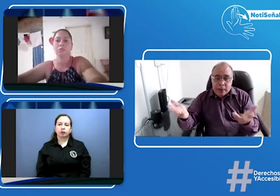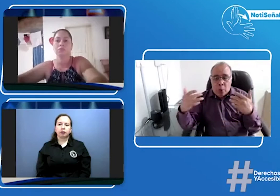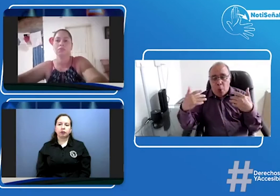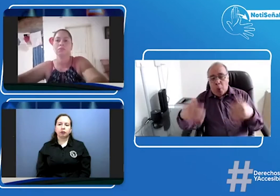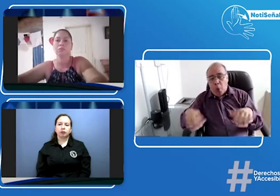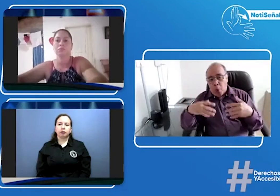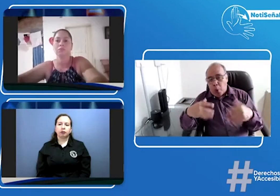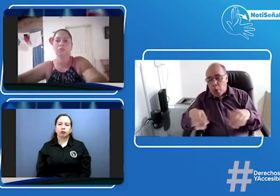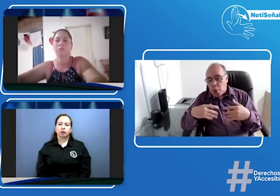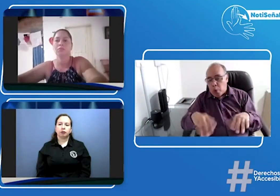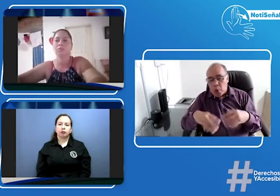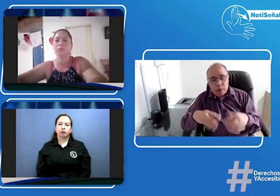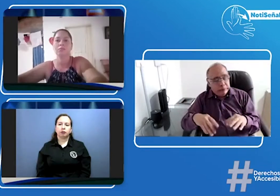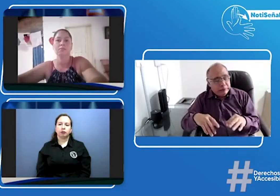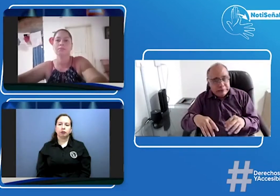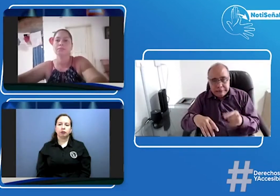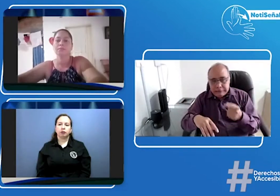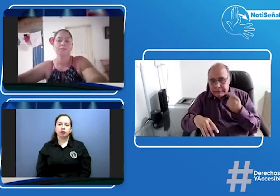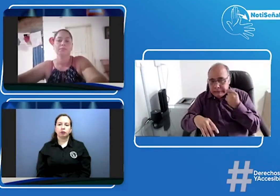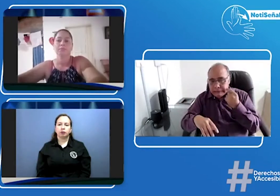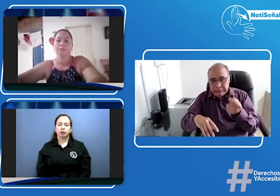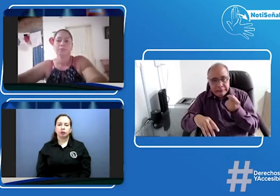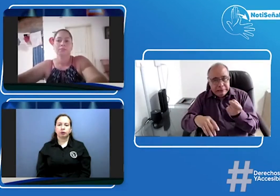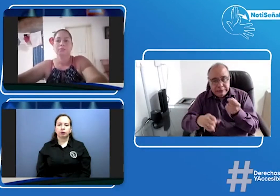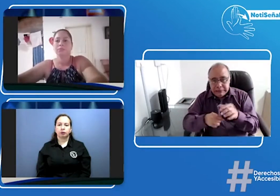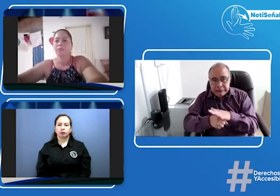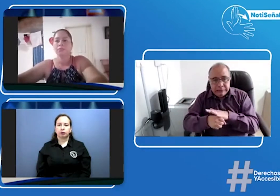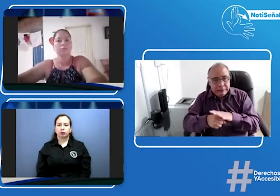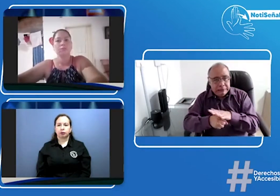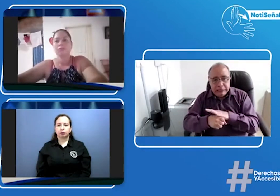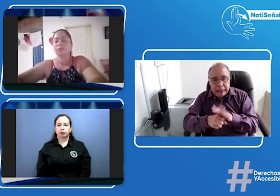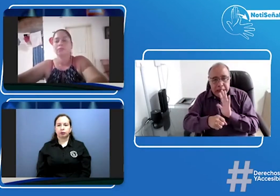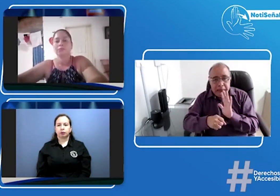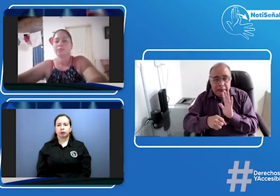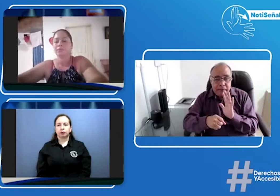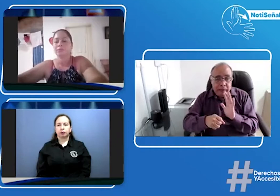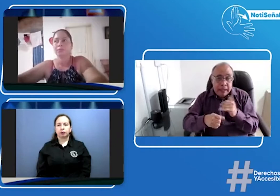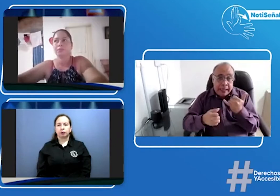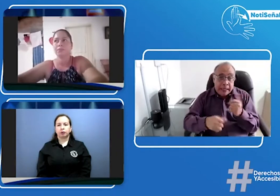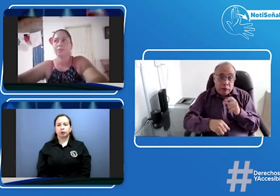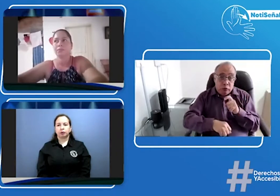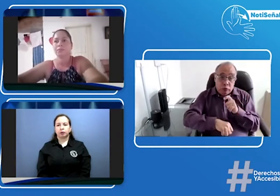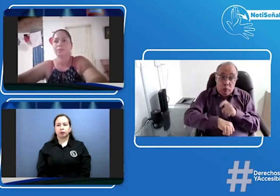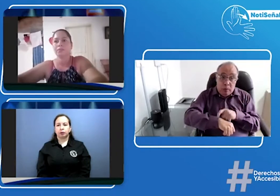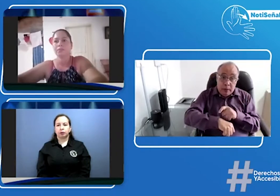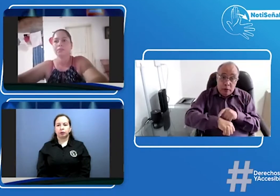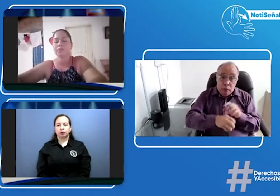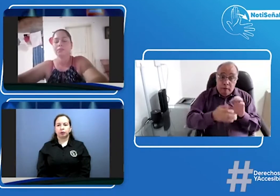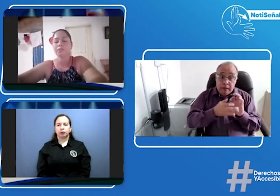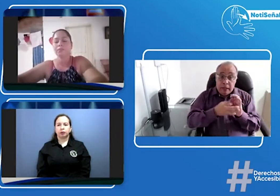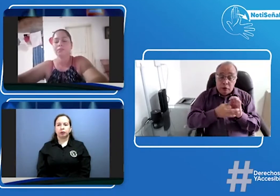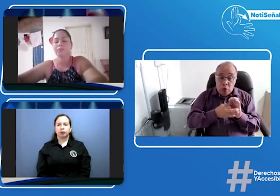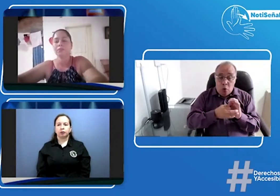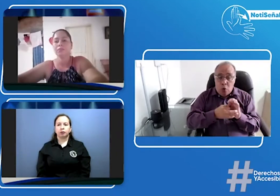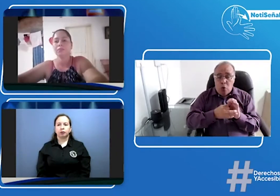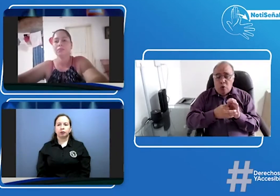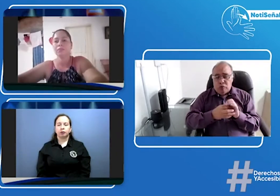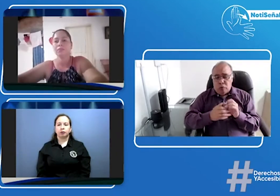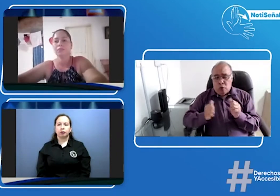es bueno casi que tampoco lo tendrían entonces pues es algo muy muy delicado esta situación entonces pues en